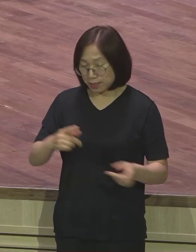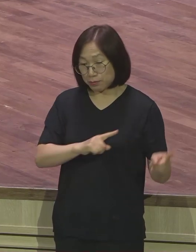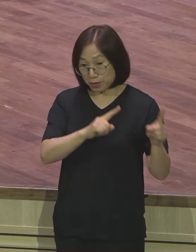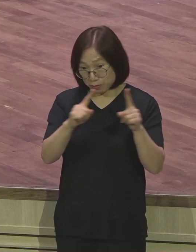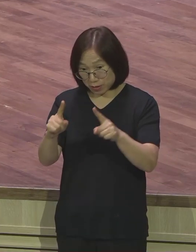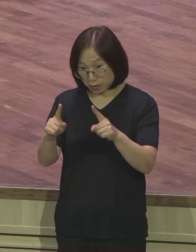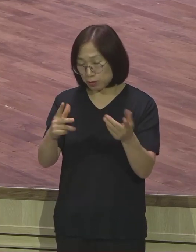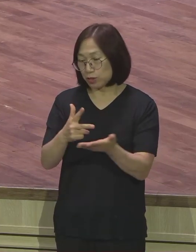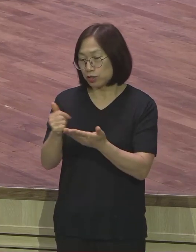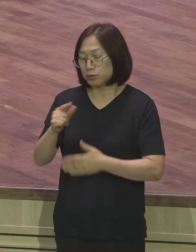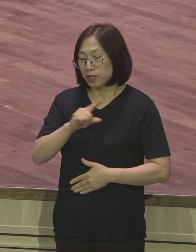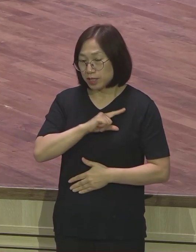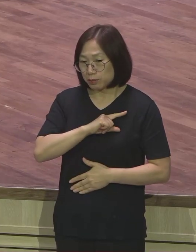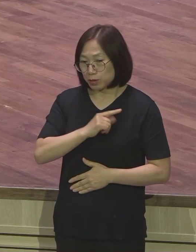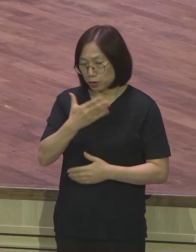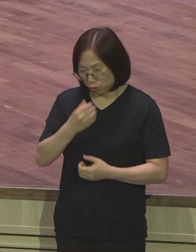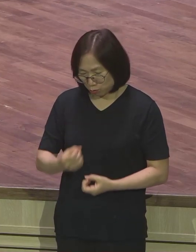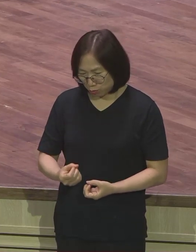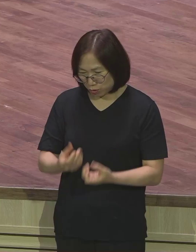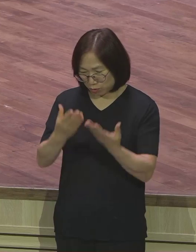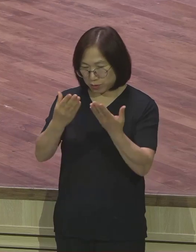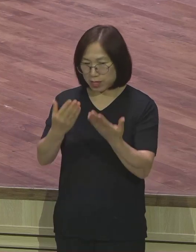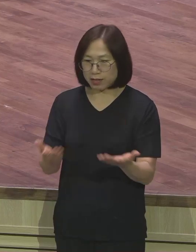주님의 이름으로 축복을 드립니다 네